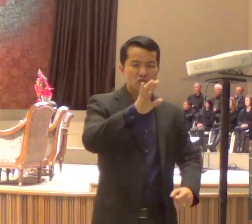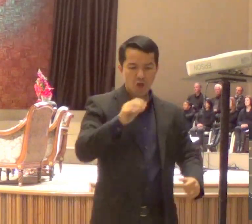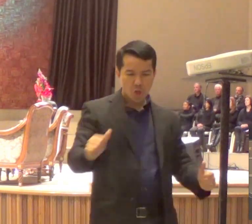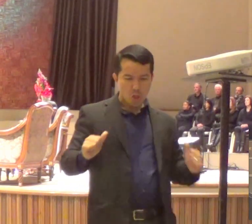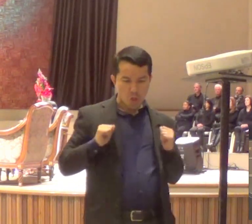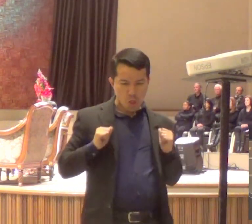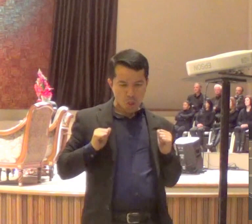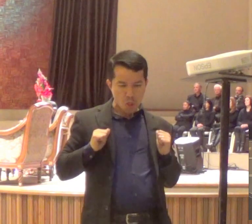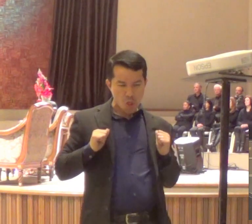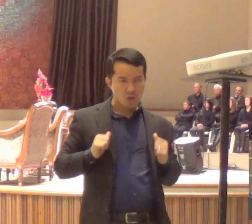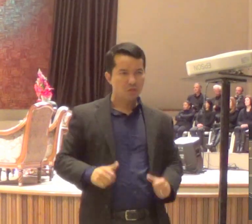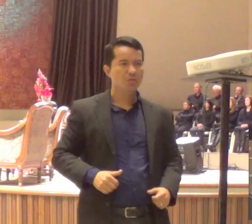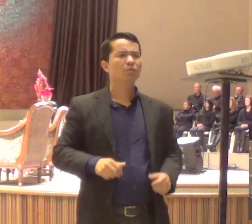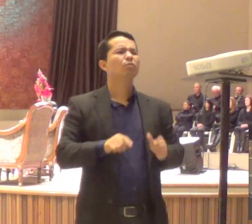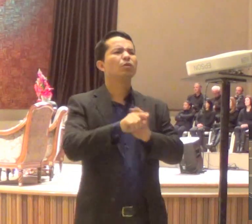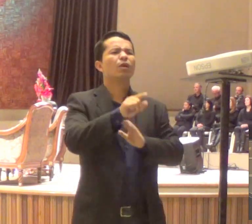coisa, quem é pai e mãe aqui, levanta a mão,